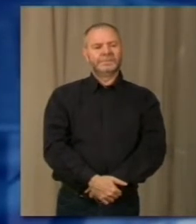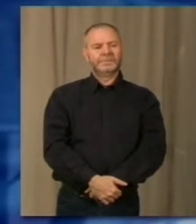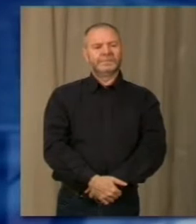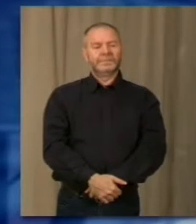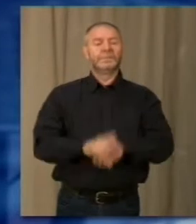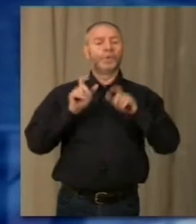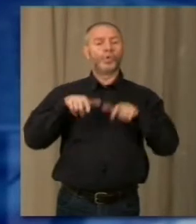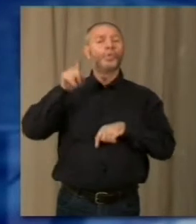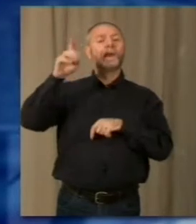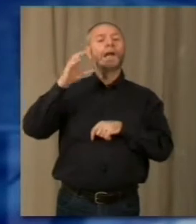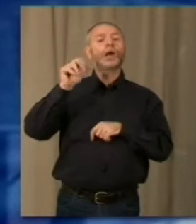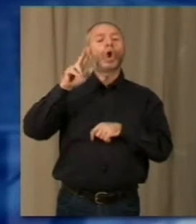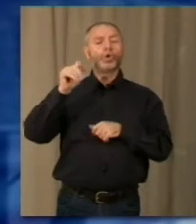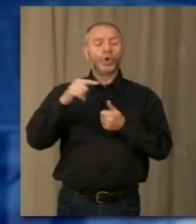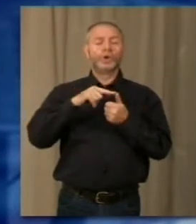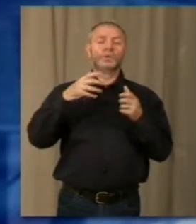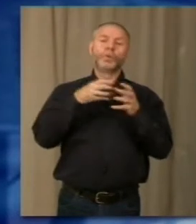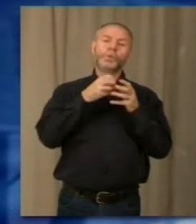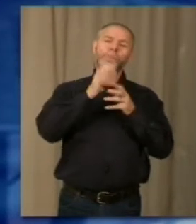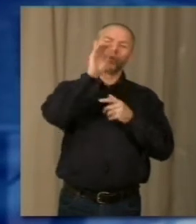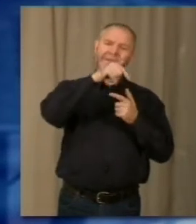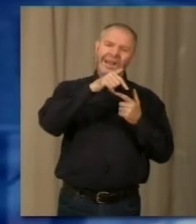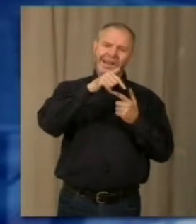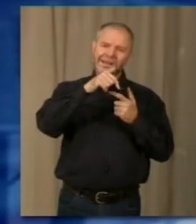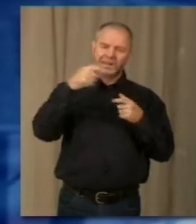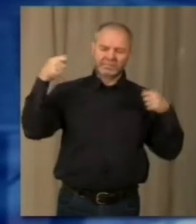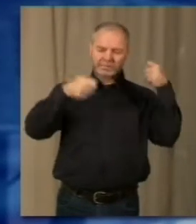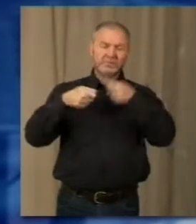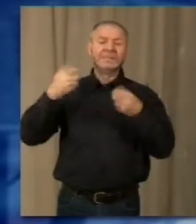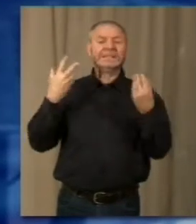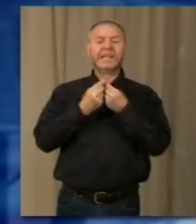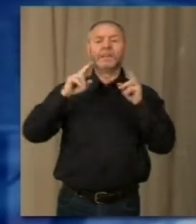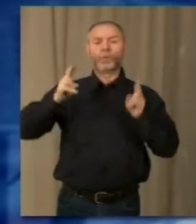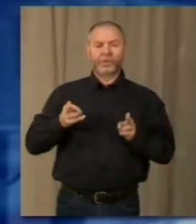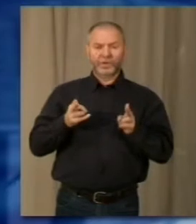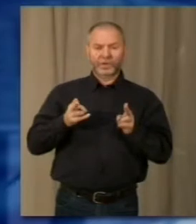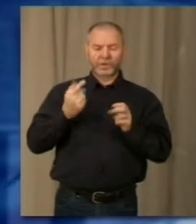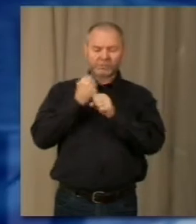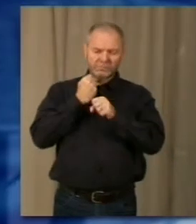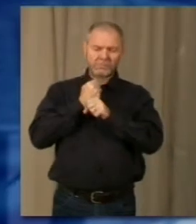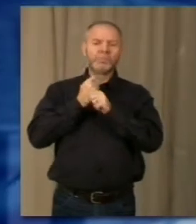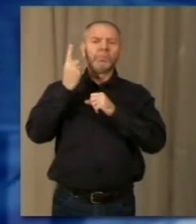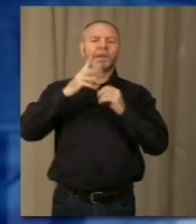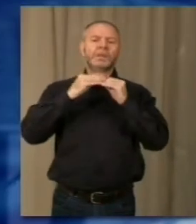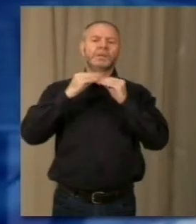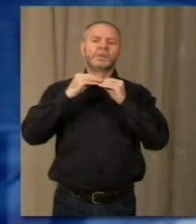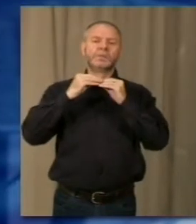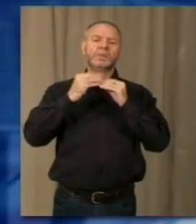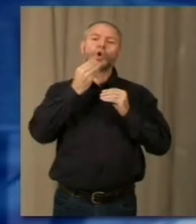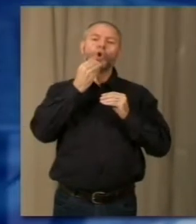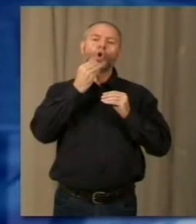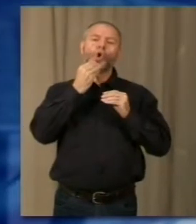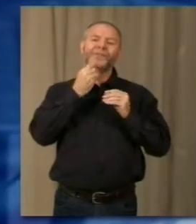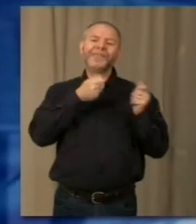Comune di Crodo e Unione Montana dell'Andiforcon parteciperanno assieme alla provincia al finanziamento dei lavori di completamento del convitto di Crodo. E'